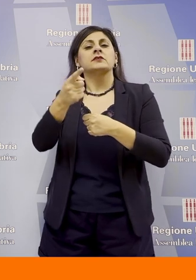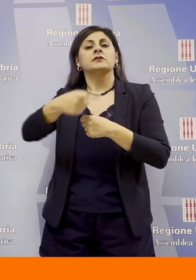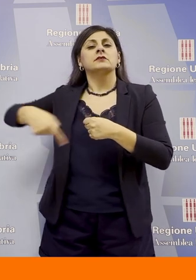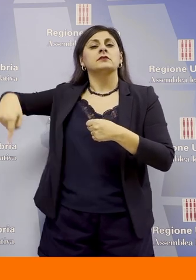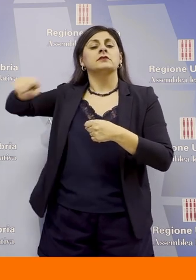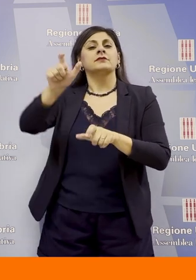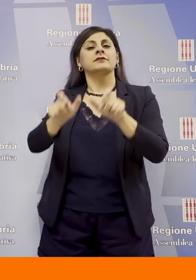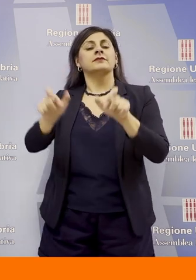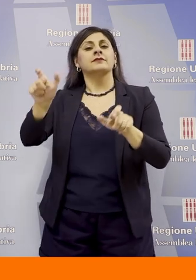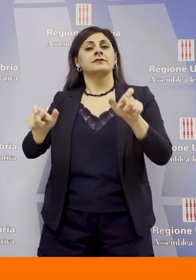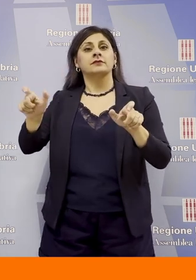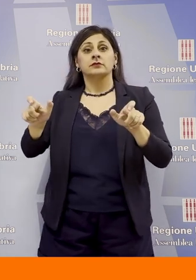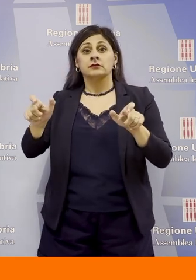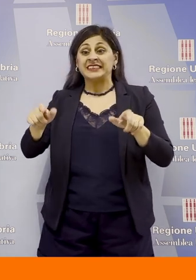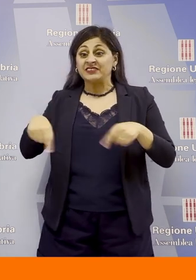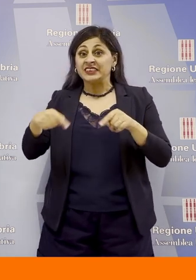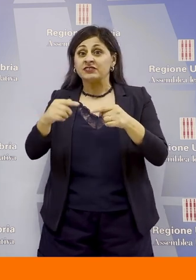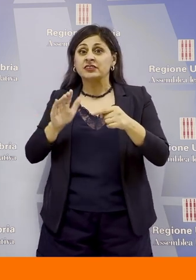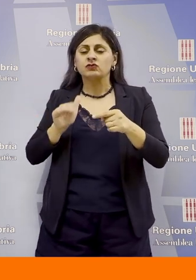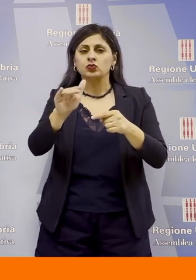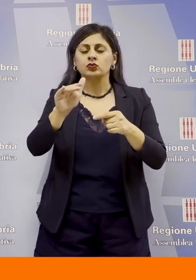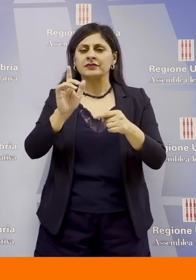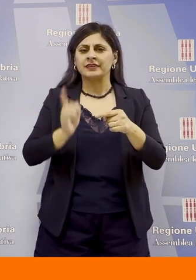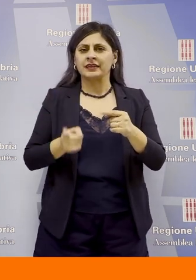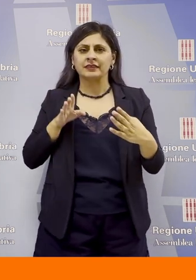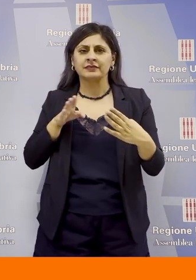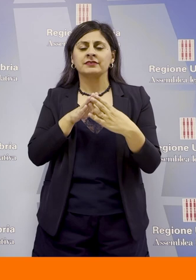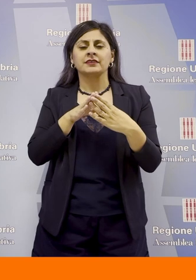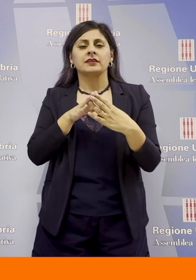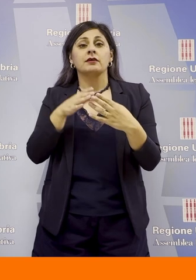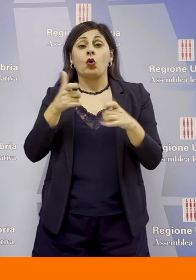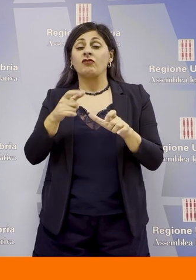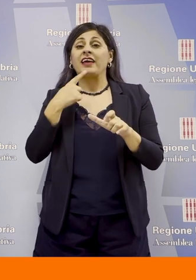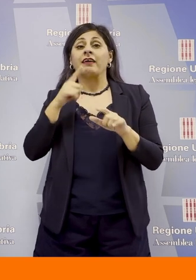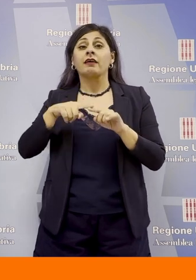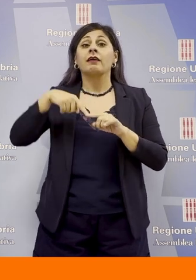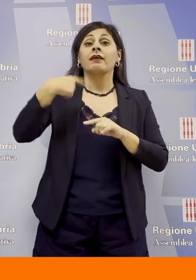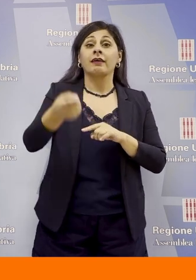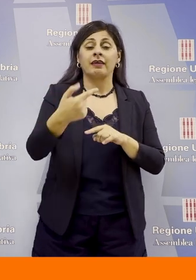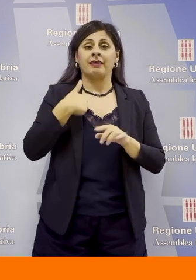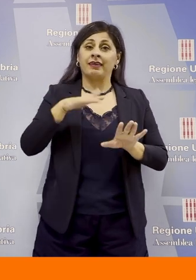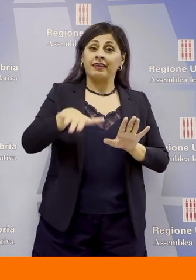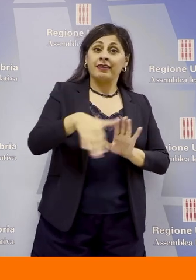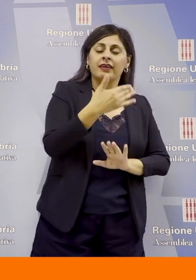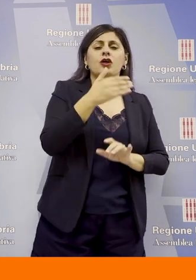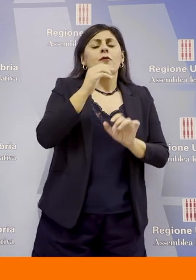delle grandi sfide che l'aspettano, affinché chi verrà dopo di noi possa con più facilità